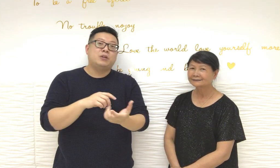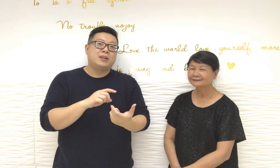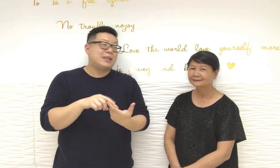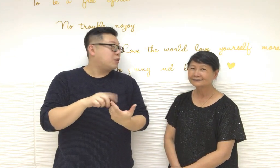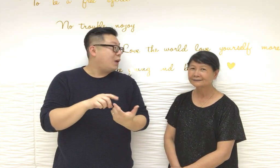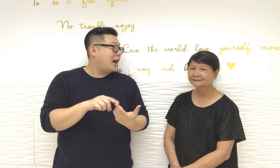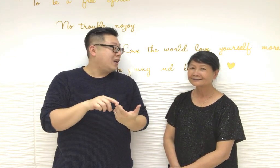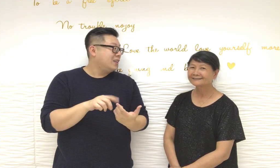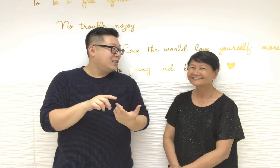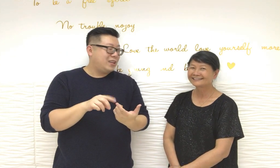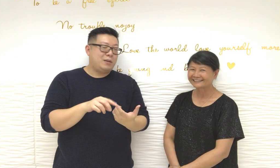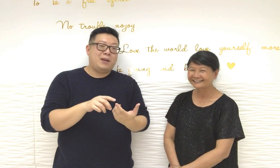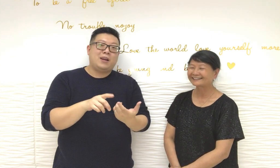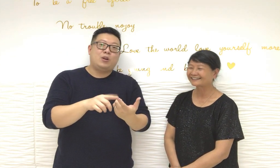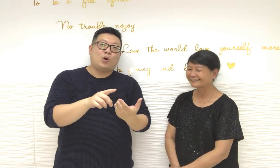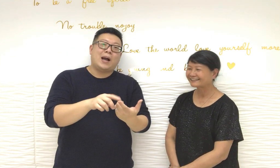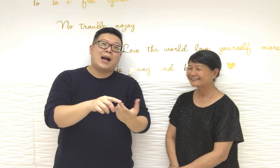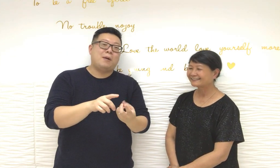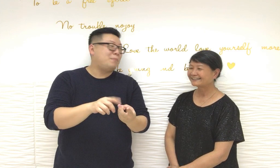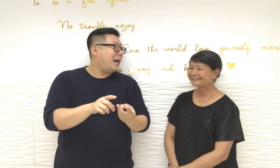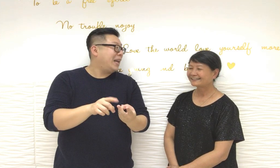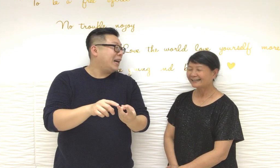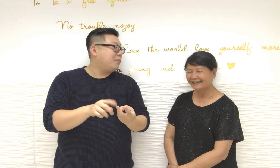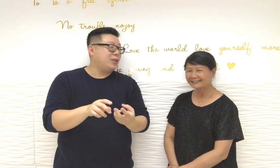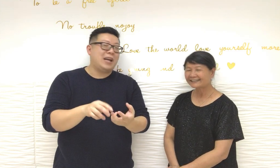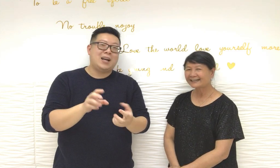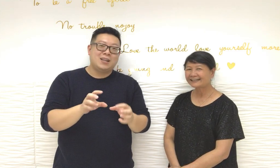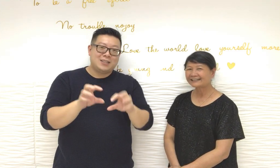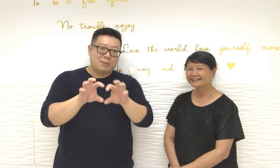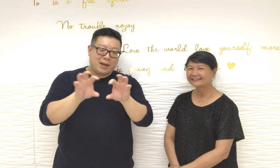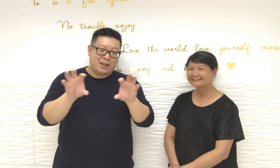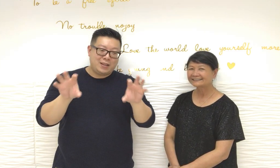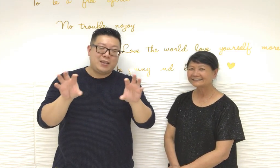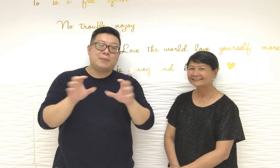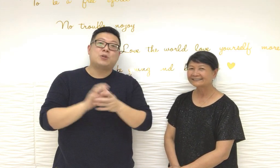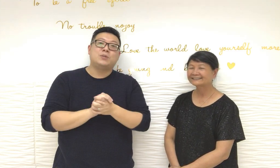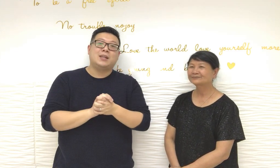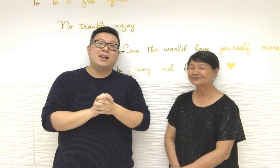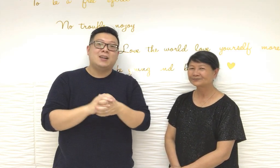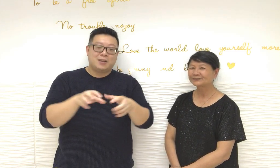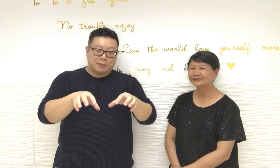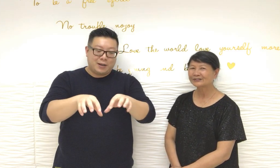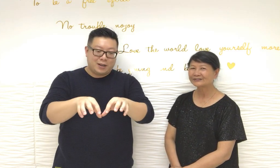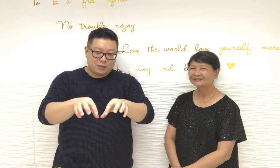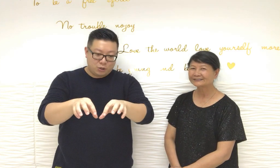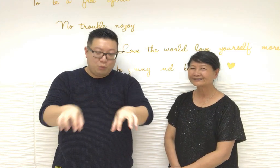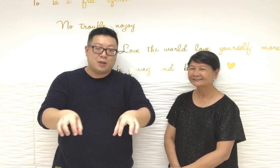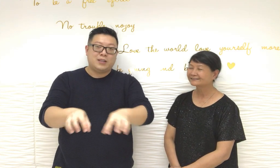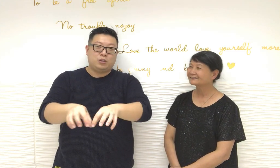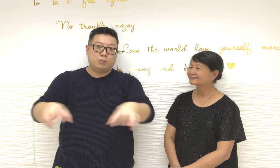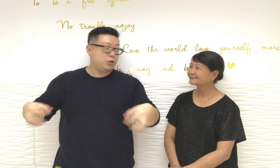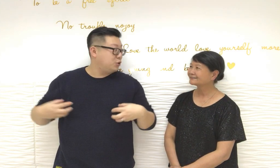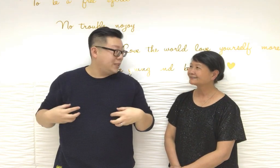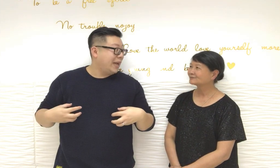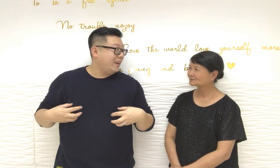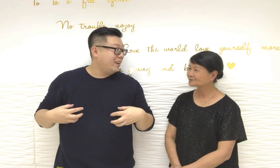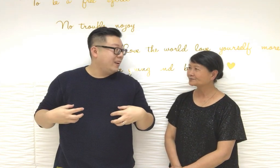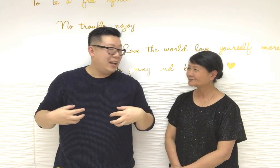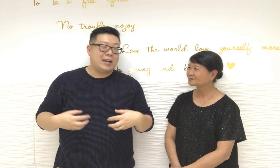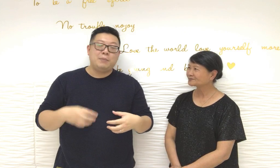吉數就是六八就是買這些數字催化的時候全部對著自己是的那